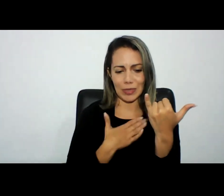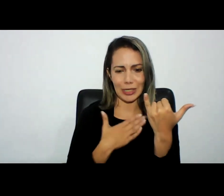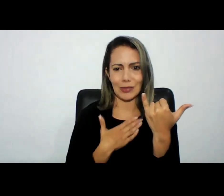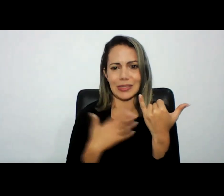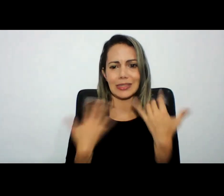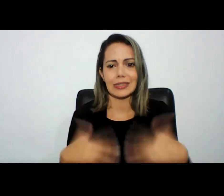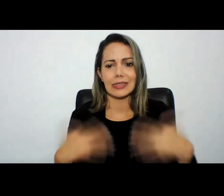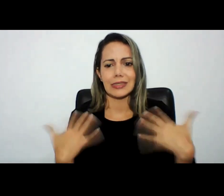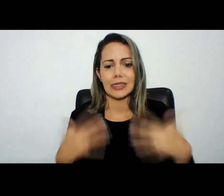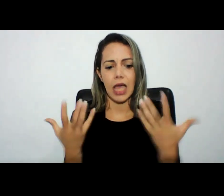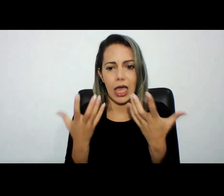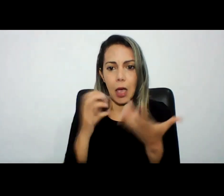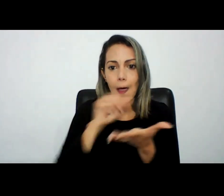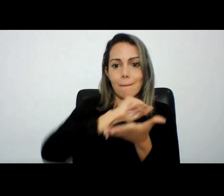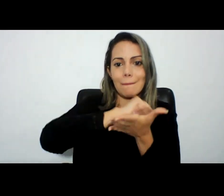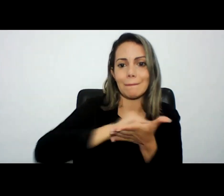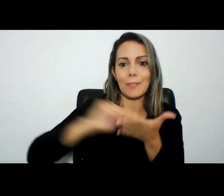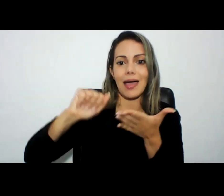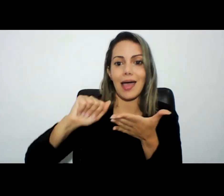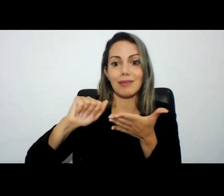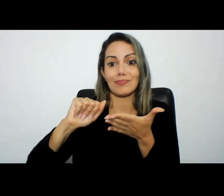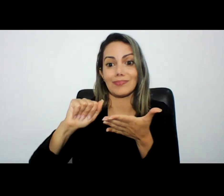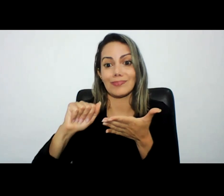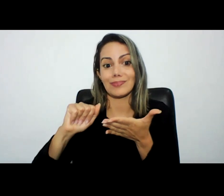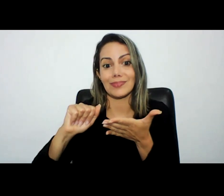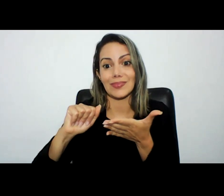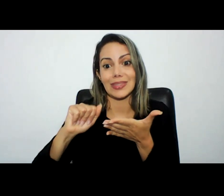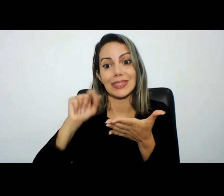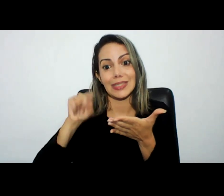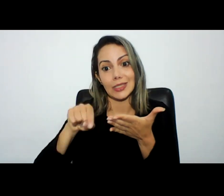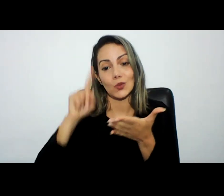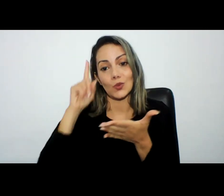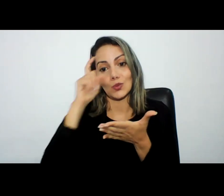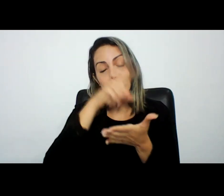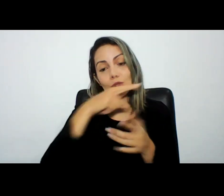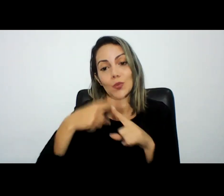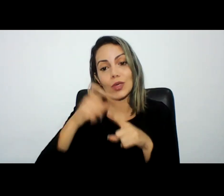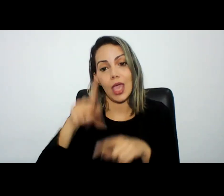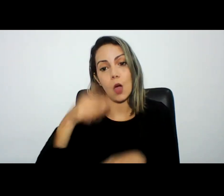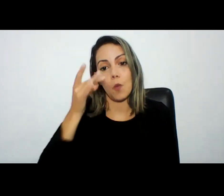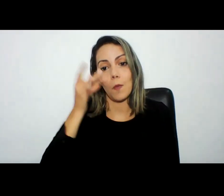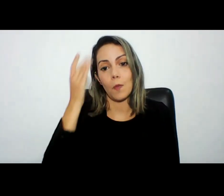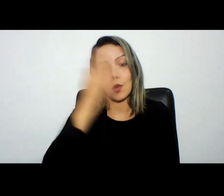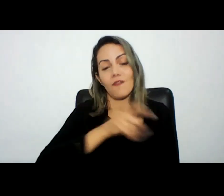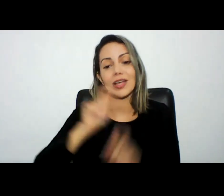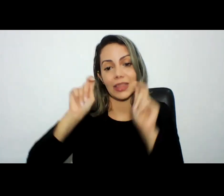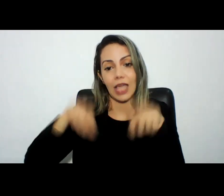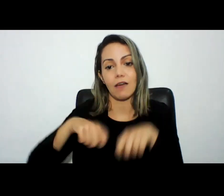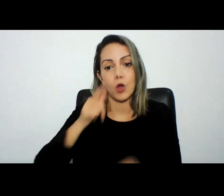um direito de ser novamente violado isso acaba dificultando porque era uma prova que seria entregue na hora para a gente por exemplo